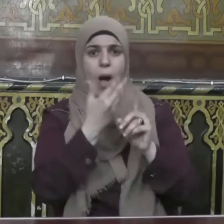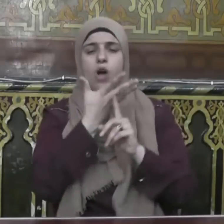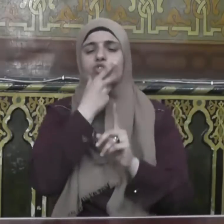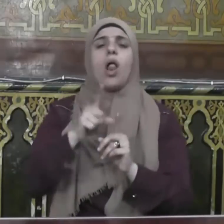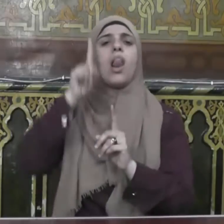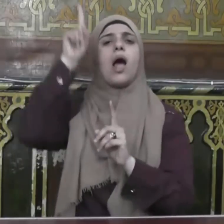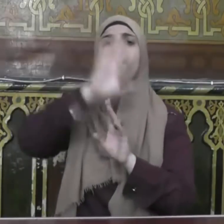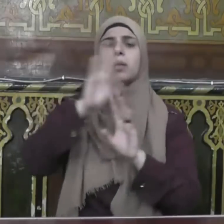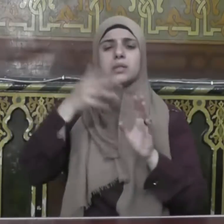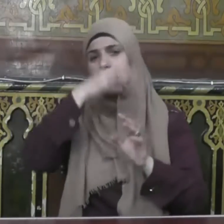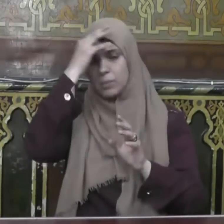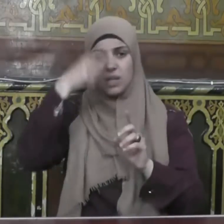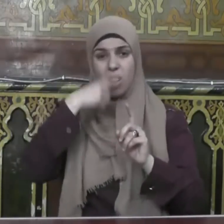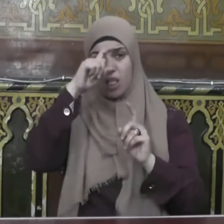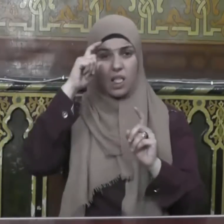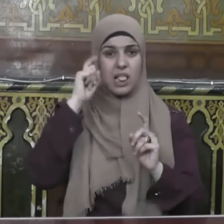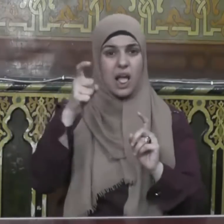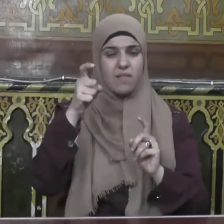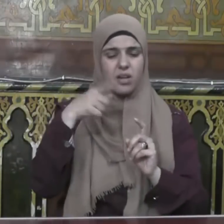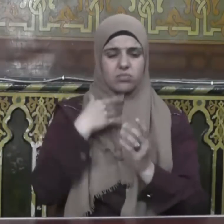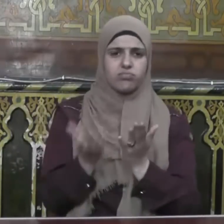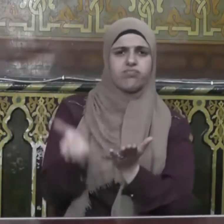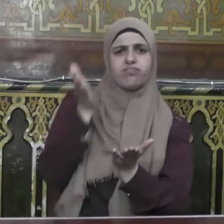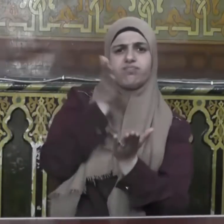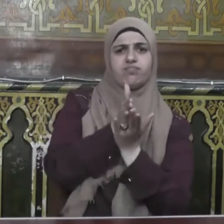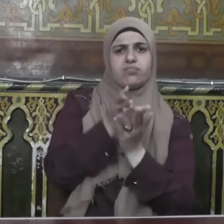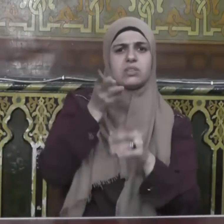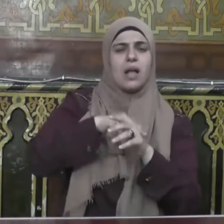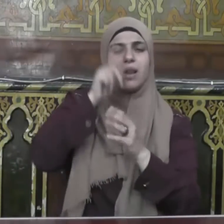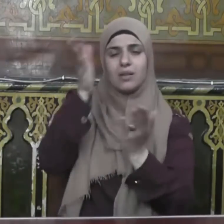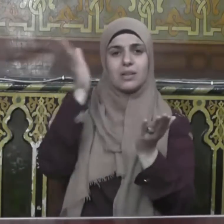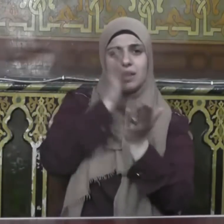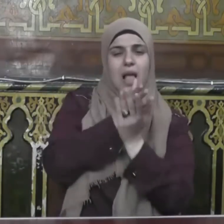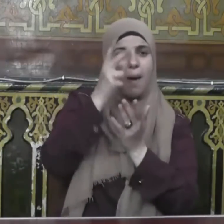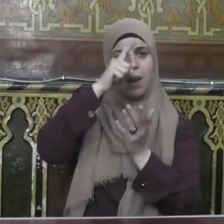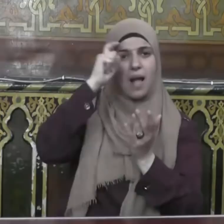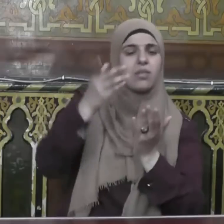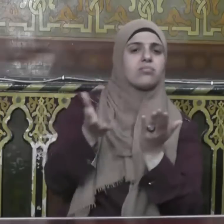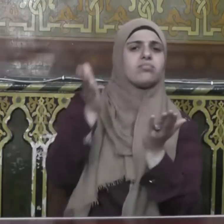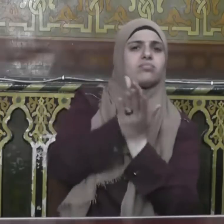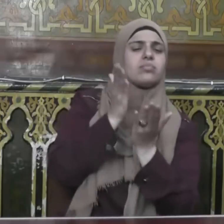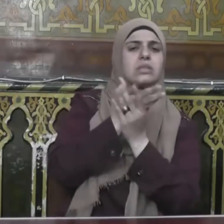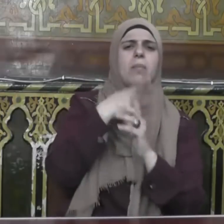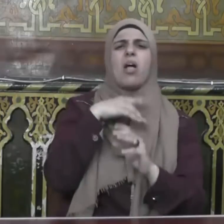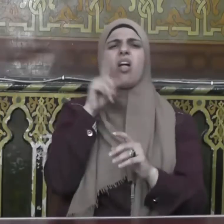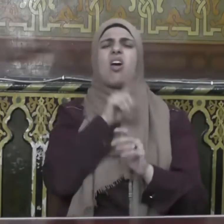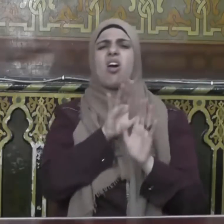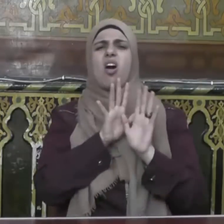يعود في الكفر بعد أن أنقذه الله منه كما يكره أن يقذف في النار